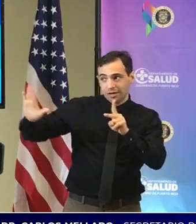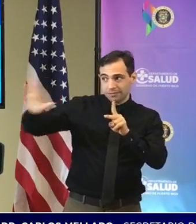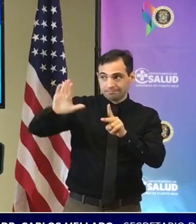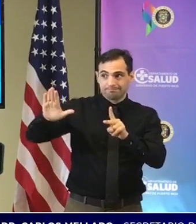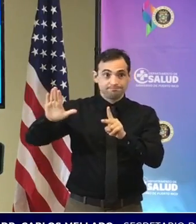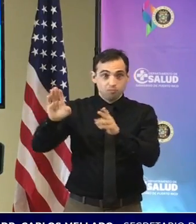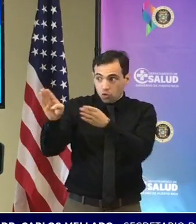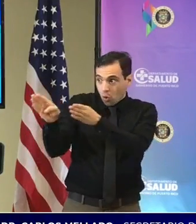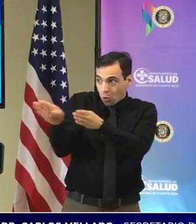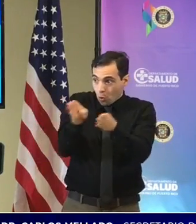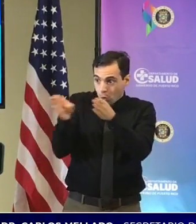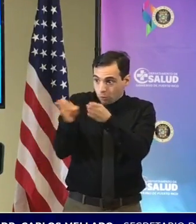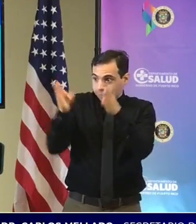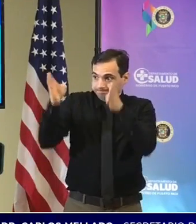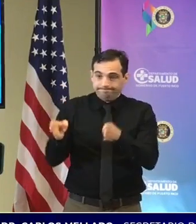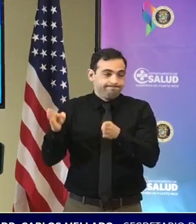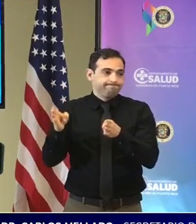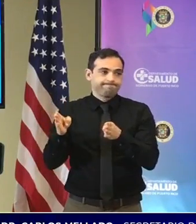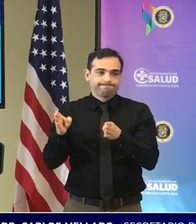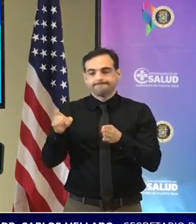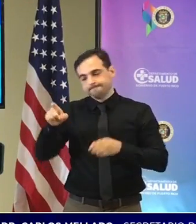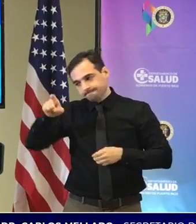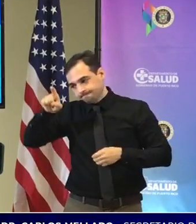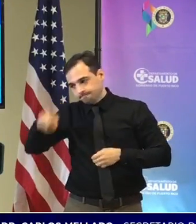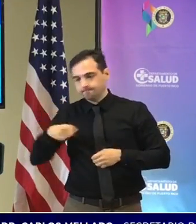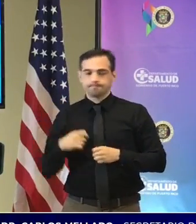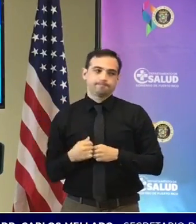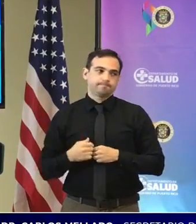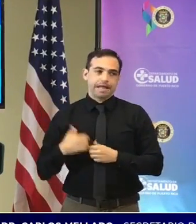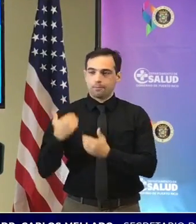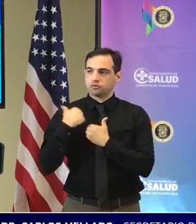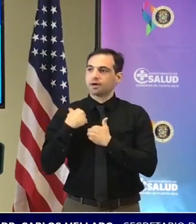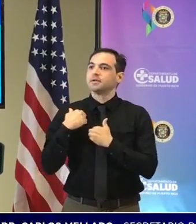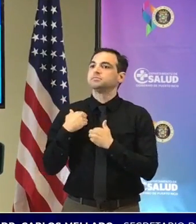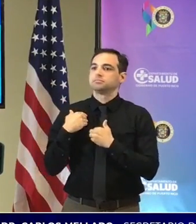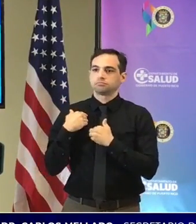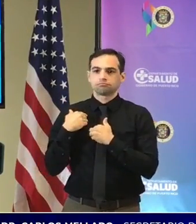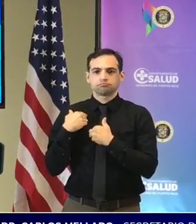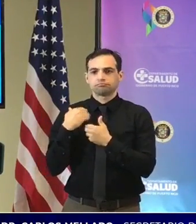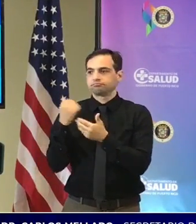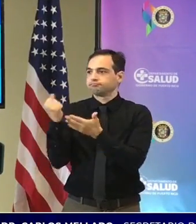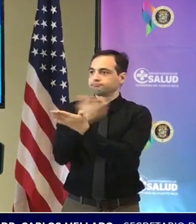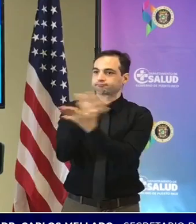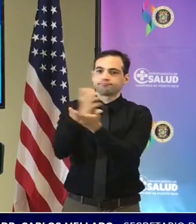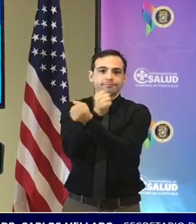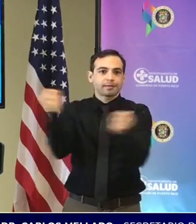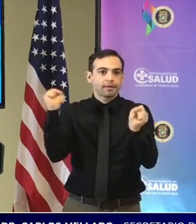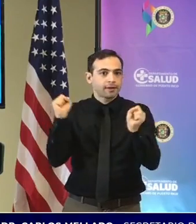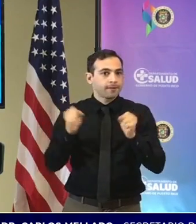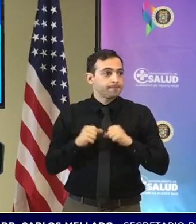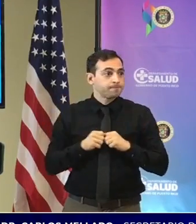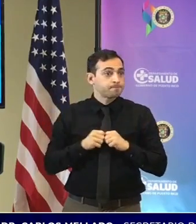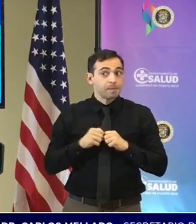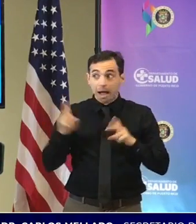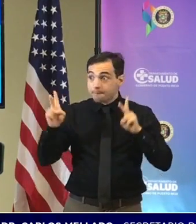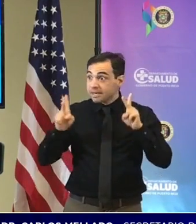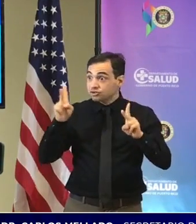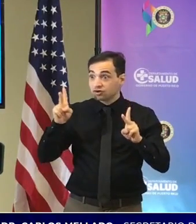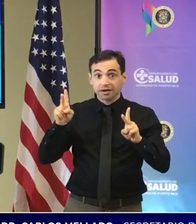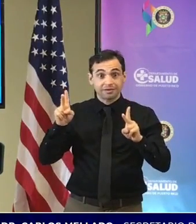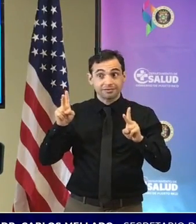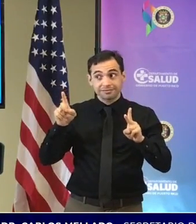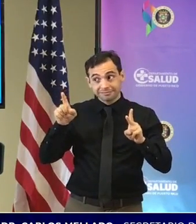que sea un evento seguro y es responsabilidad de la ciudadanía empoderarse porque o sea llevamos dos años